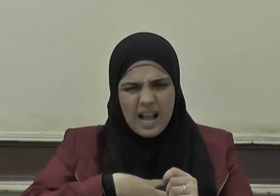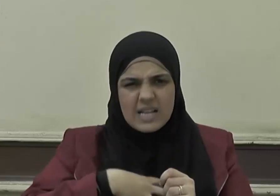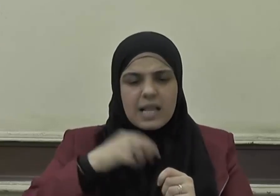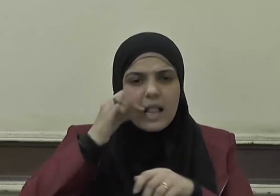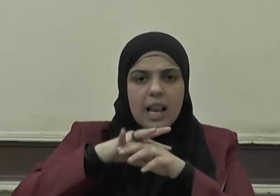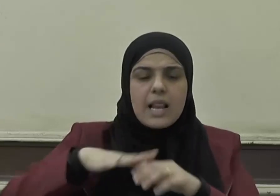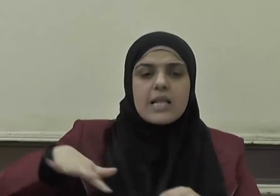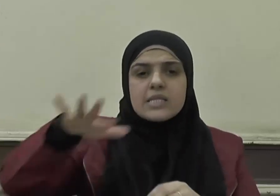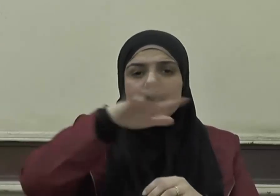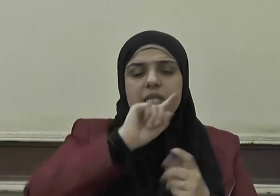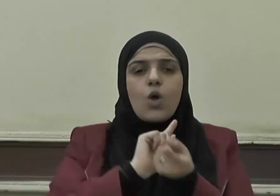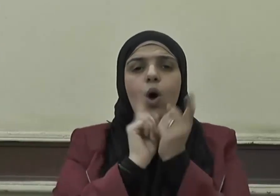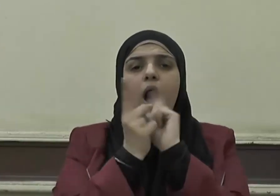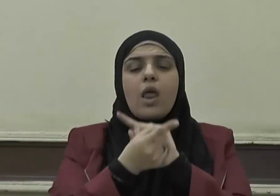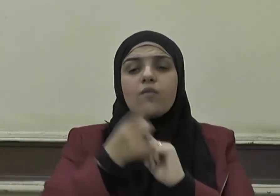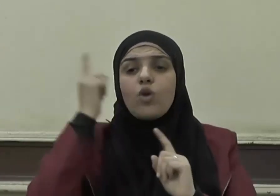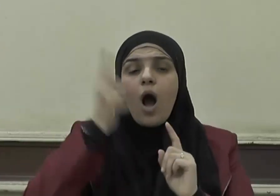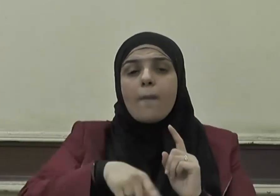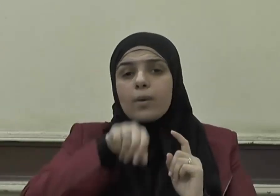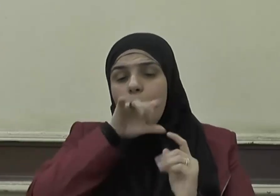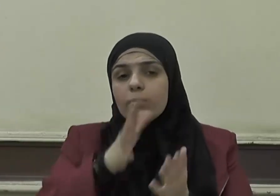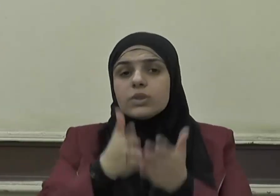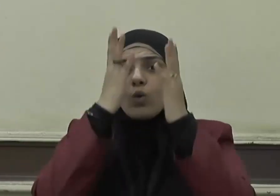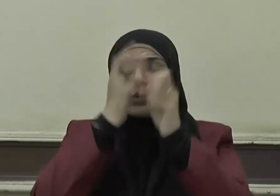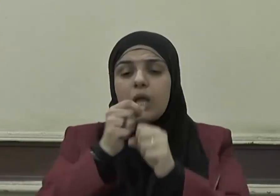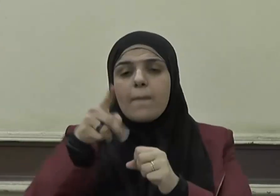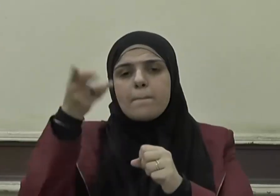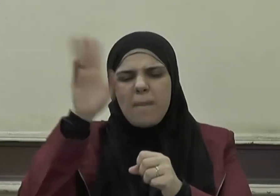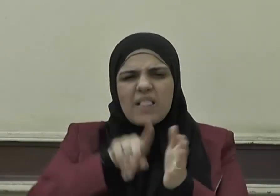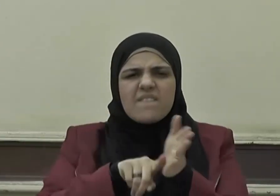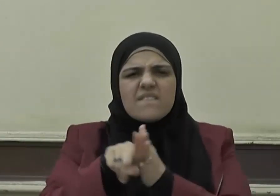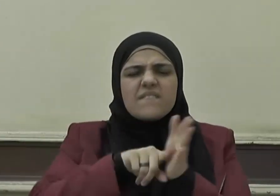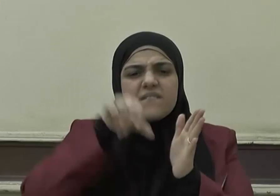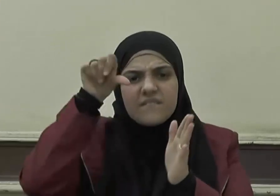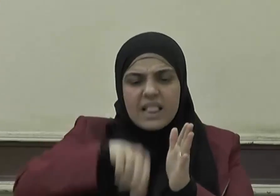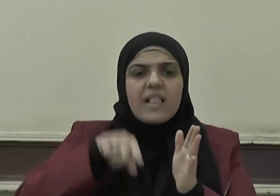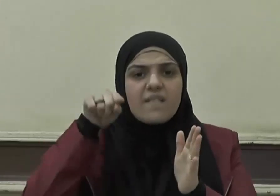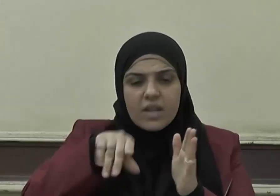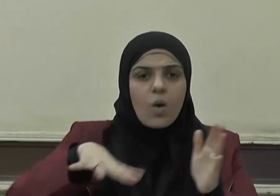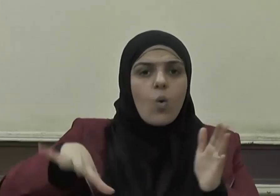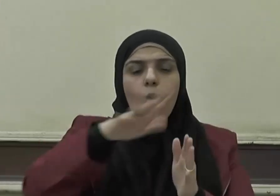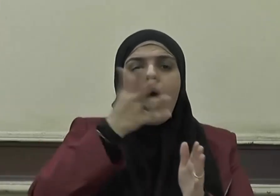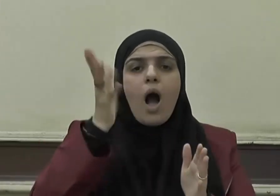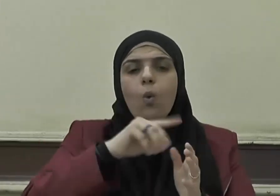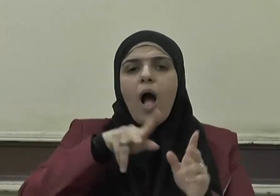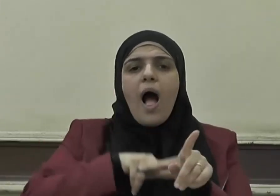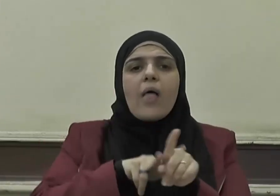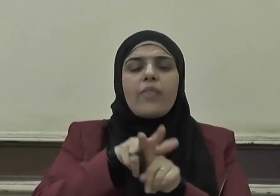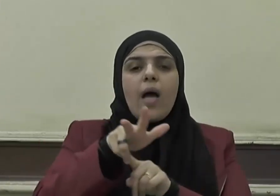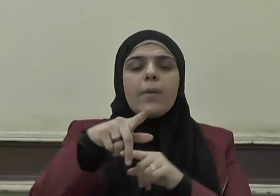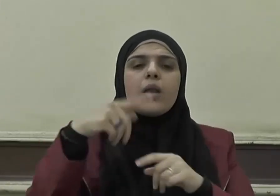يخالفون عن أمره أن تصيبهم فتنة أو يصيبهم عذاب أليم